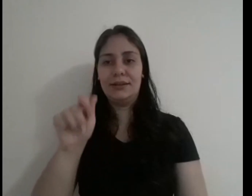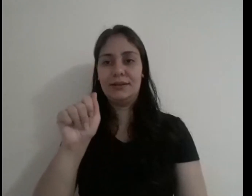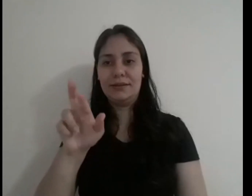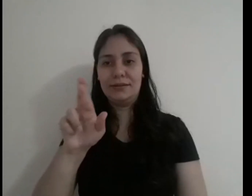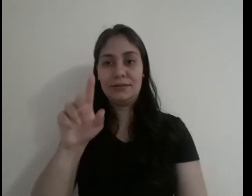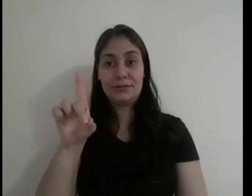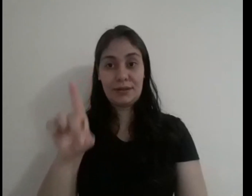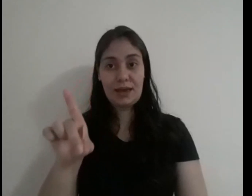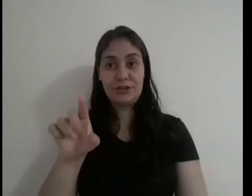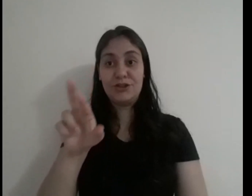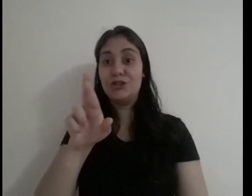Rivail.